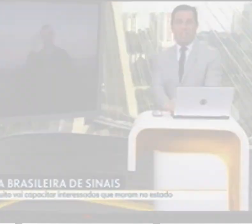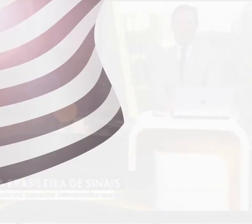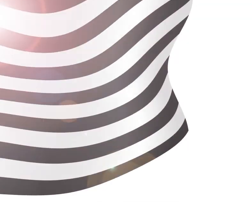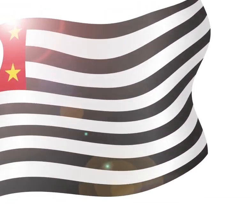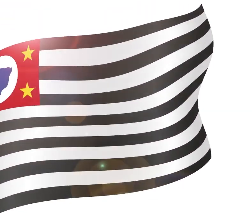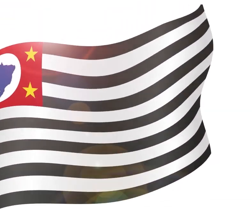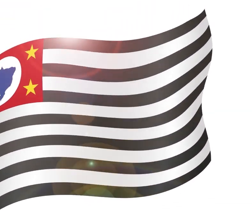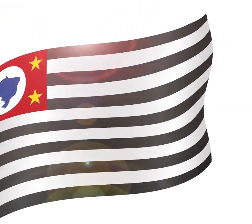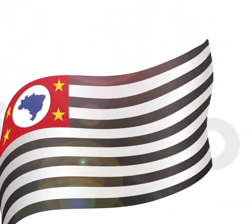ter...